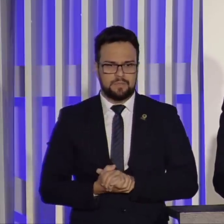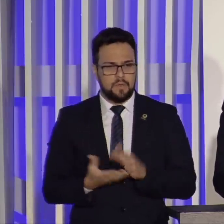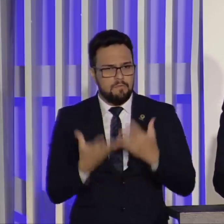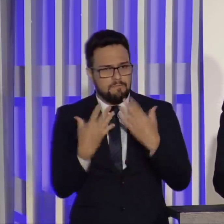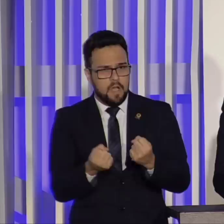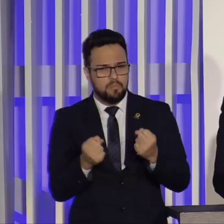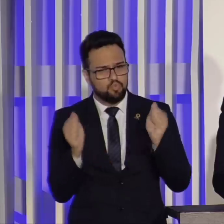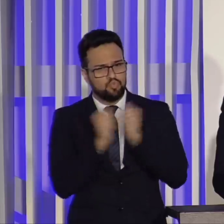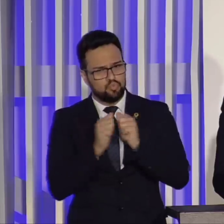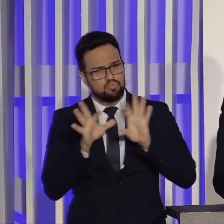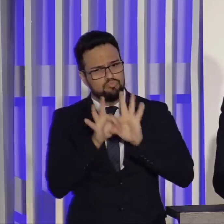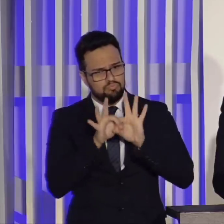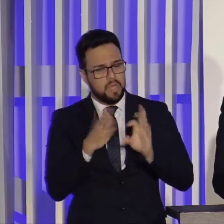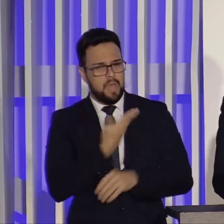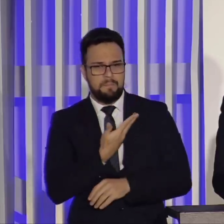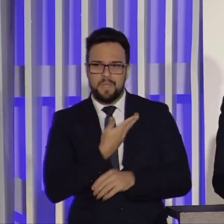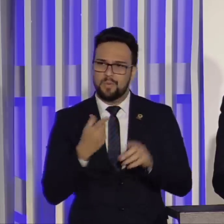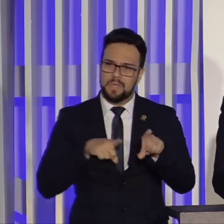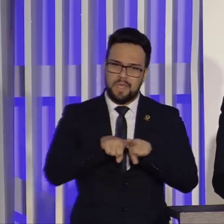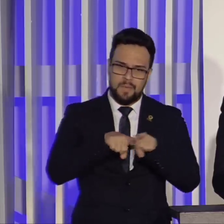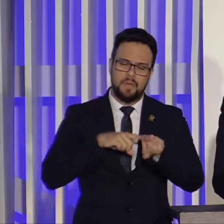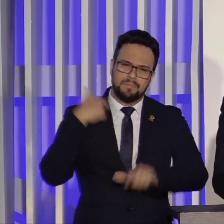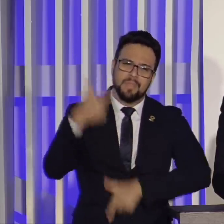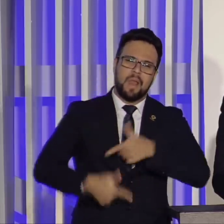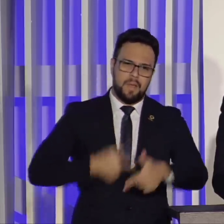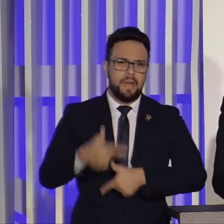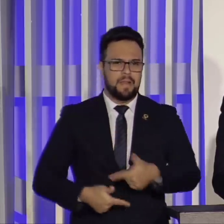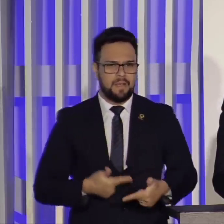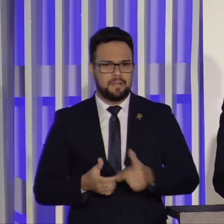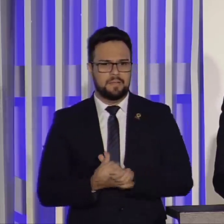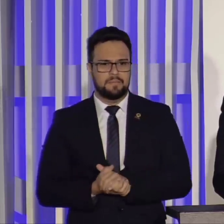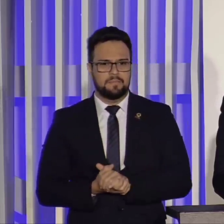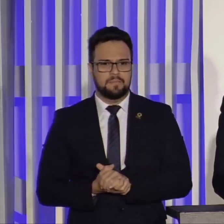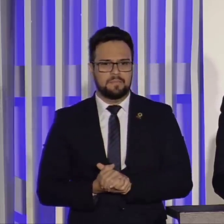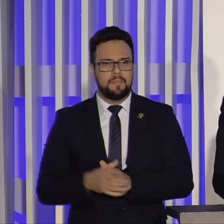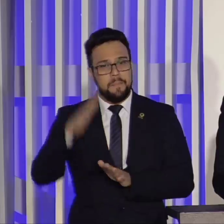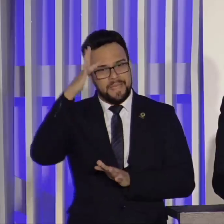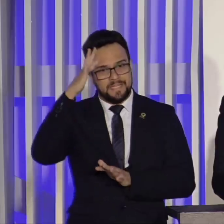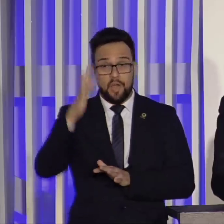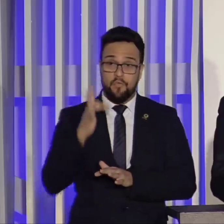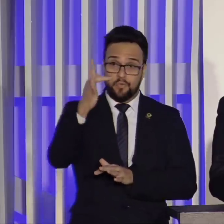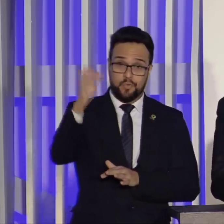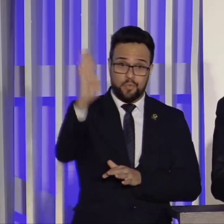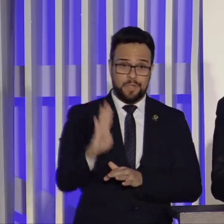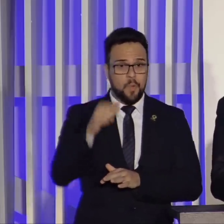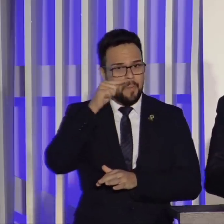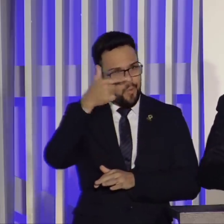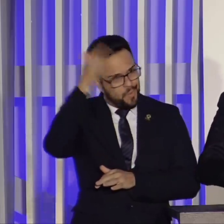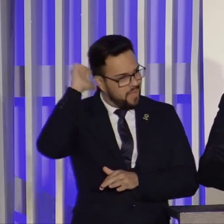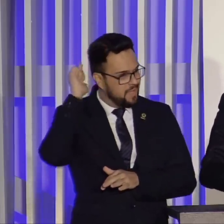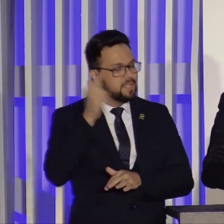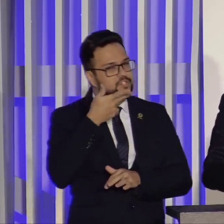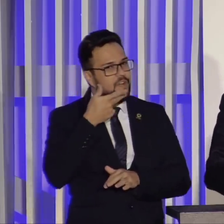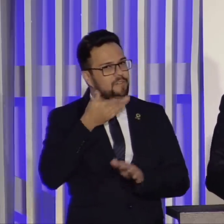juntos, meus amigos, meus irmãos, trabalhar o futuro do Brasil. Como disse o Paulo Guedes há pouco tempo, até